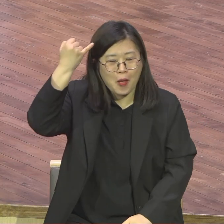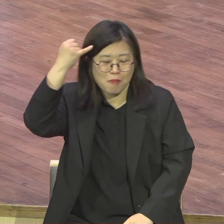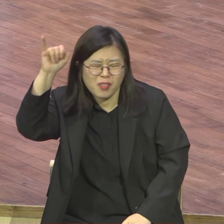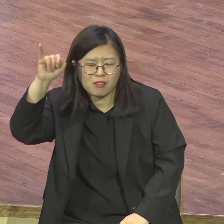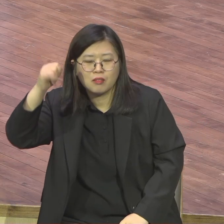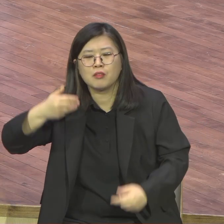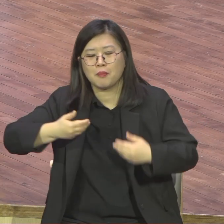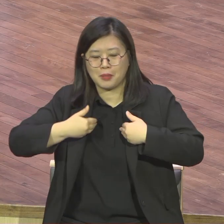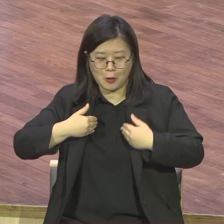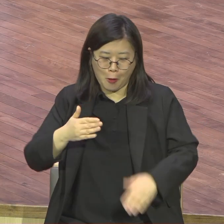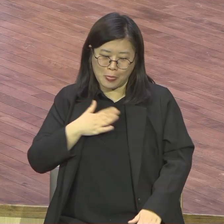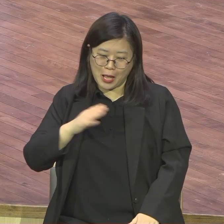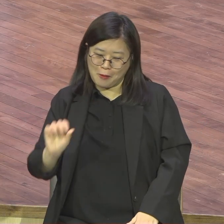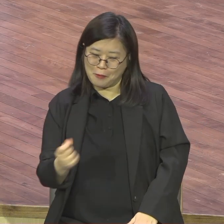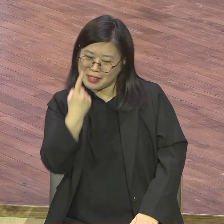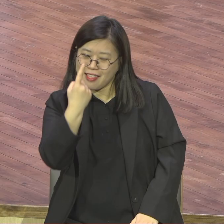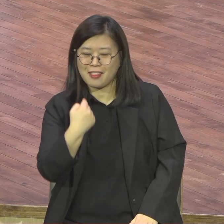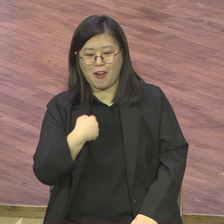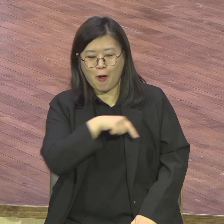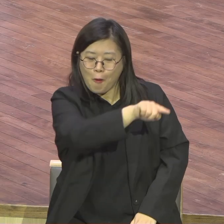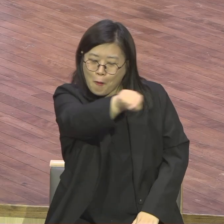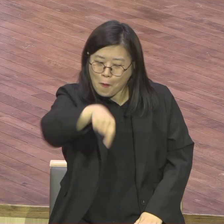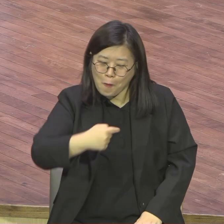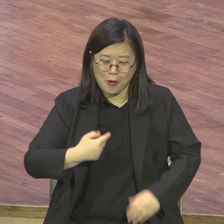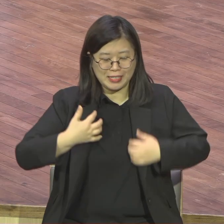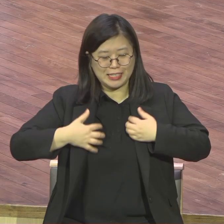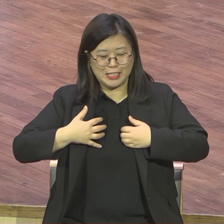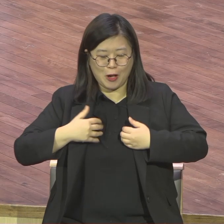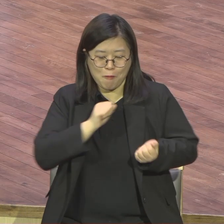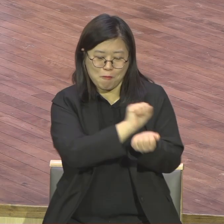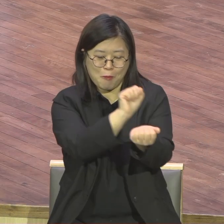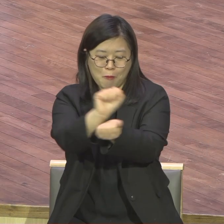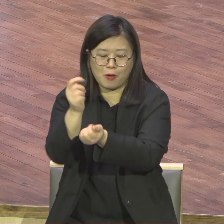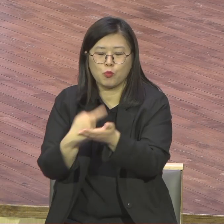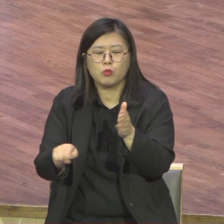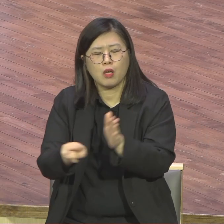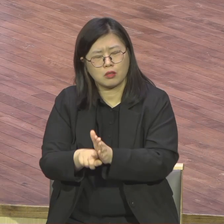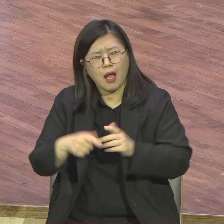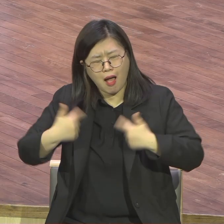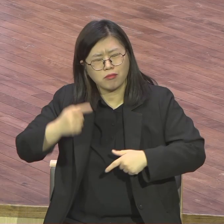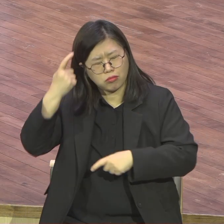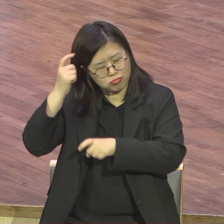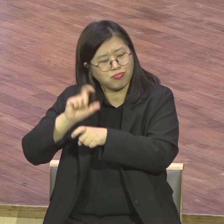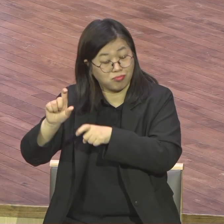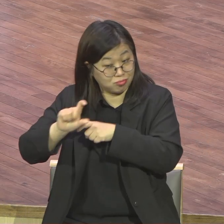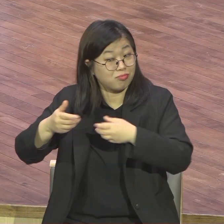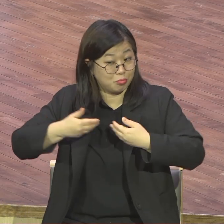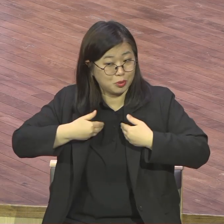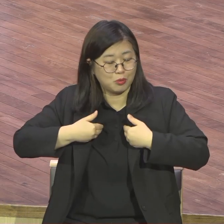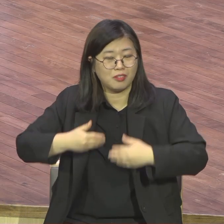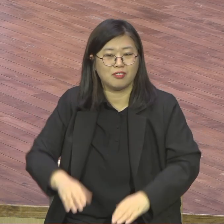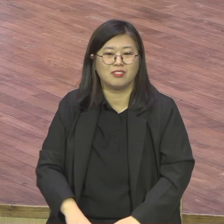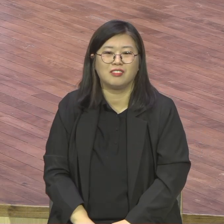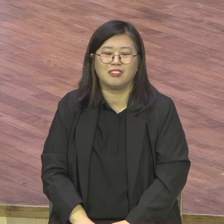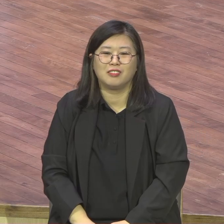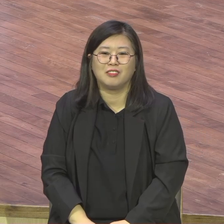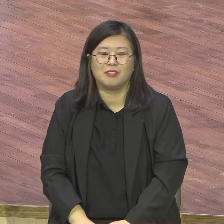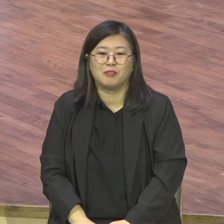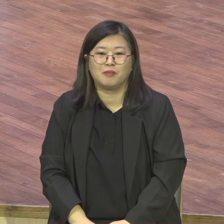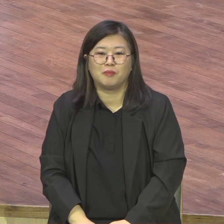분위기 메이커. 저는 그 뭐랄까요. 복음을 이렇게 깨닫기 전에도 사실은 평축 때